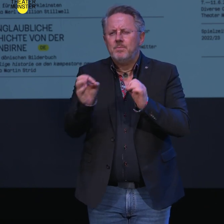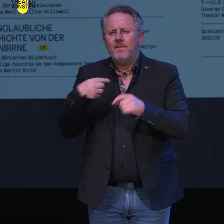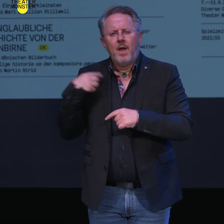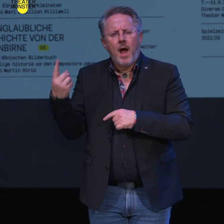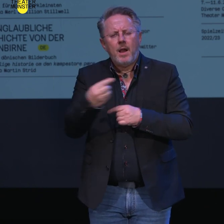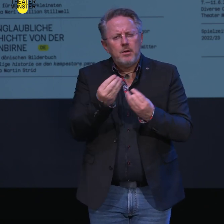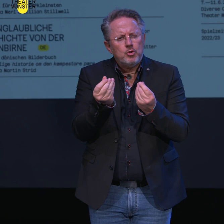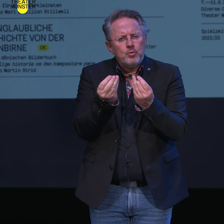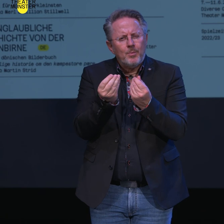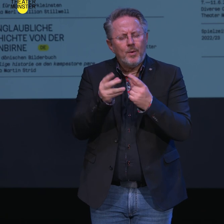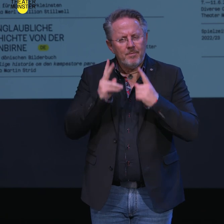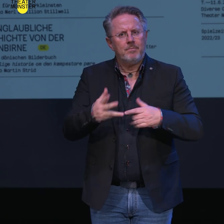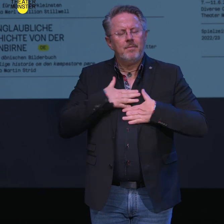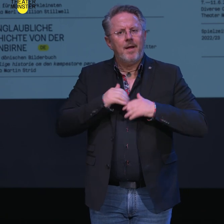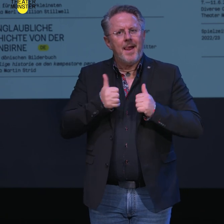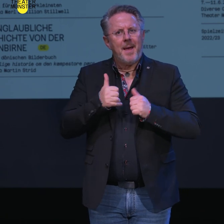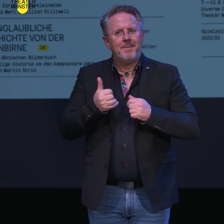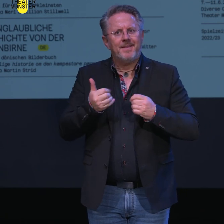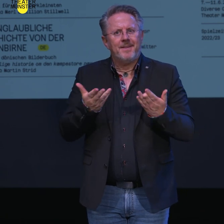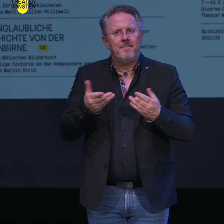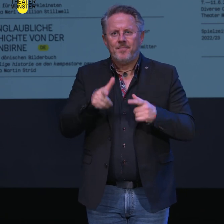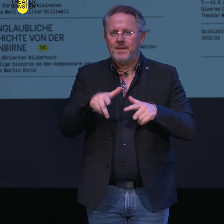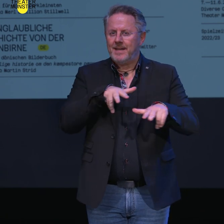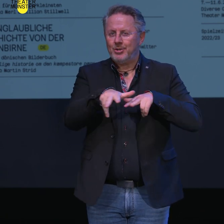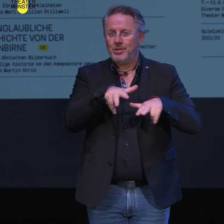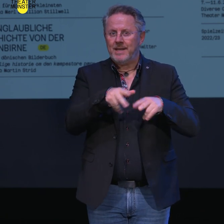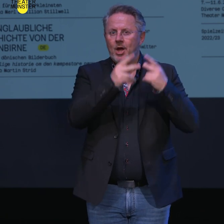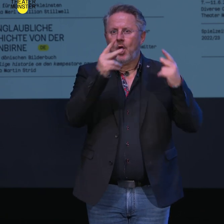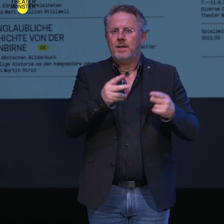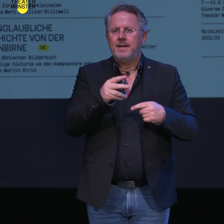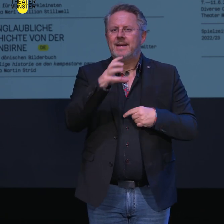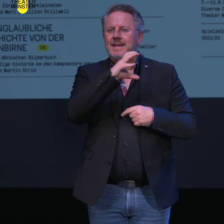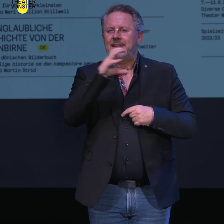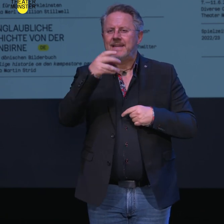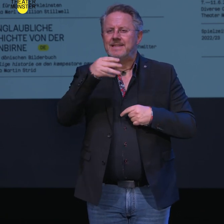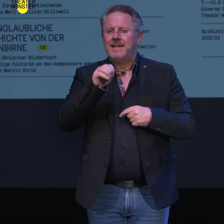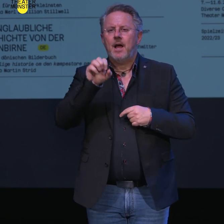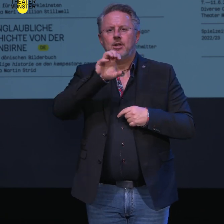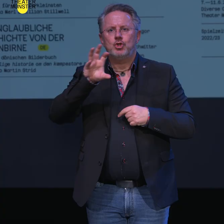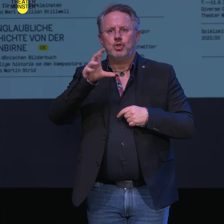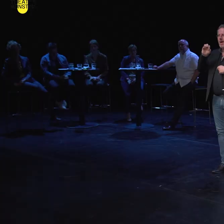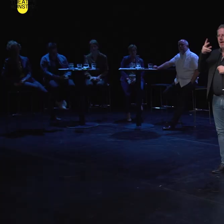lassen, dass wir am Leben sind. Regie und Konzept macht Christina Schelhaas.